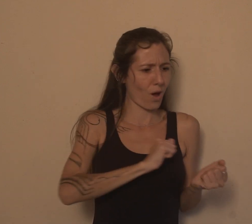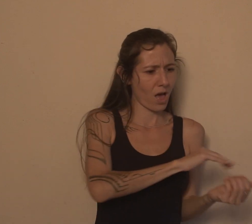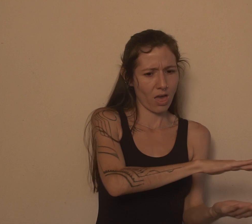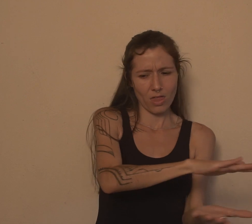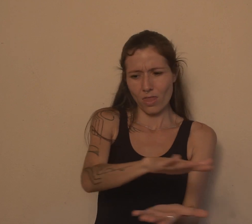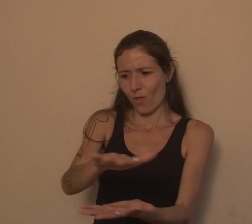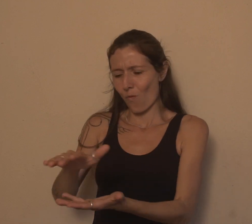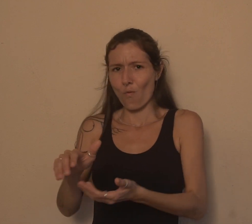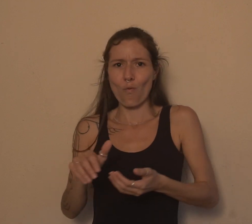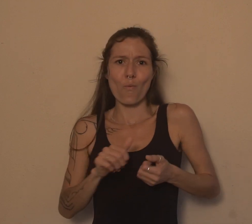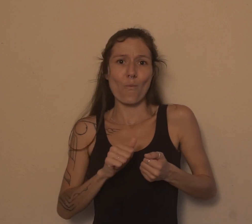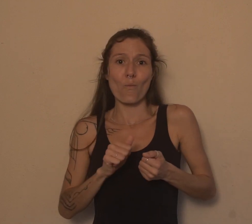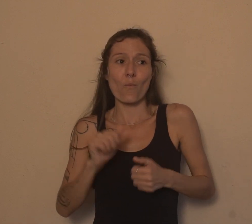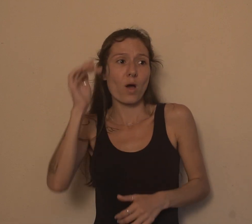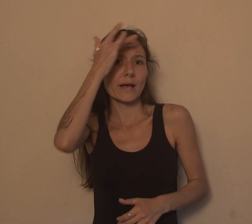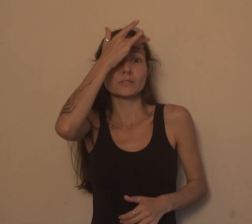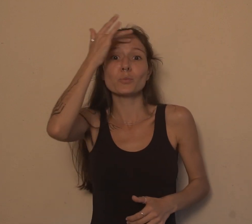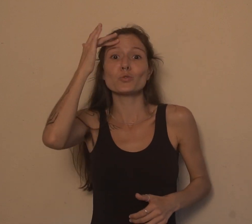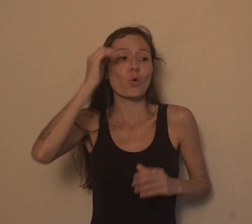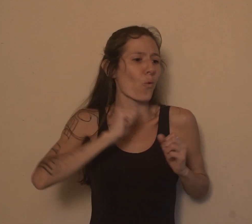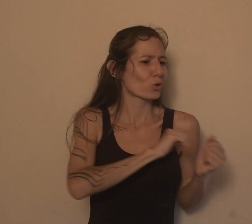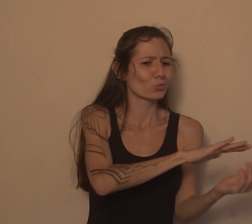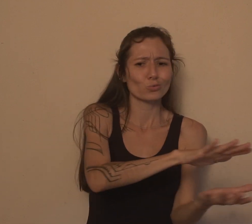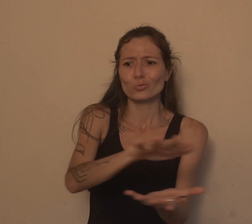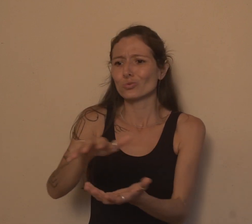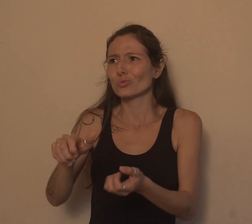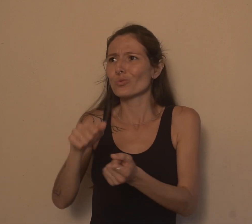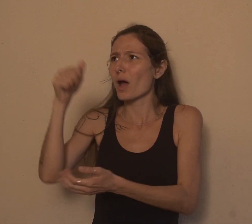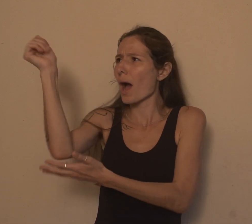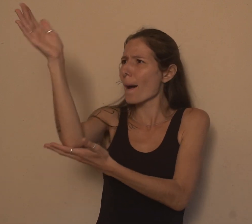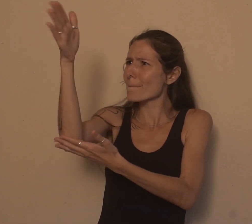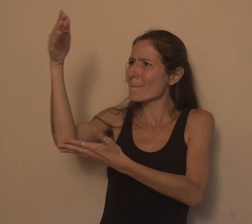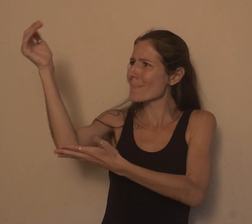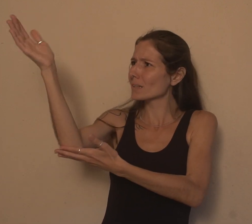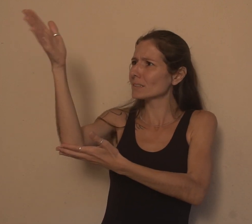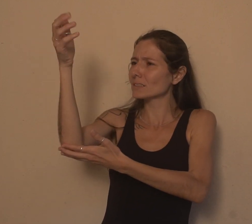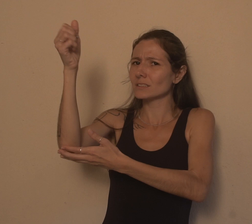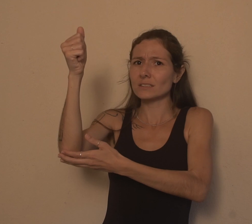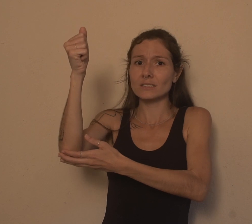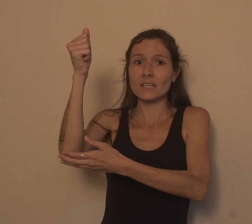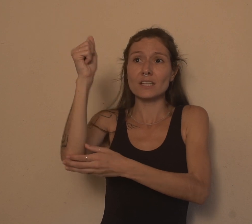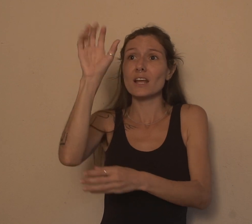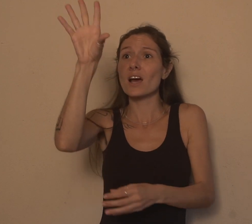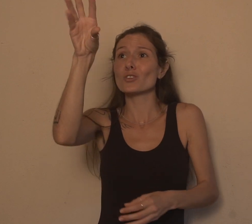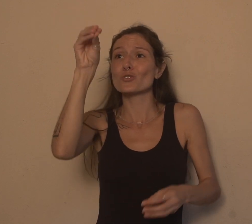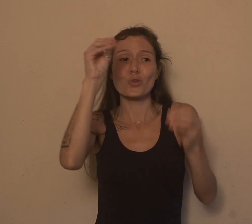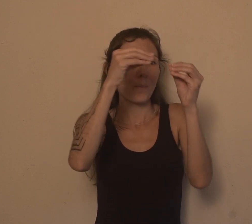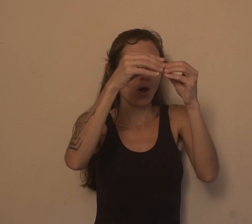Ela tem o poder de benzer as pessoas. A bandeira tem o poder de chamar a chuva. A bandeira, ela abre o caminho pra que